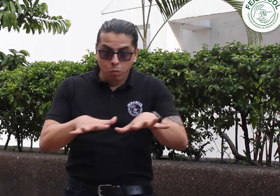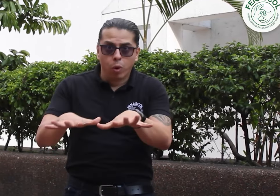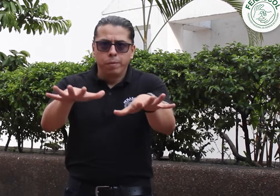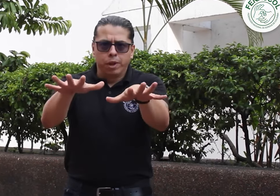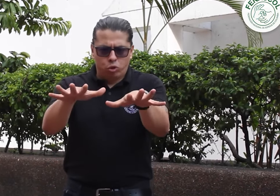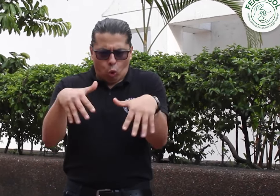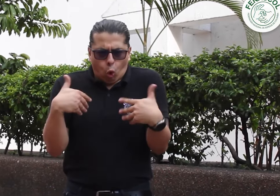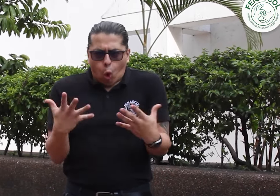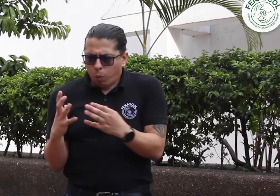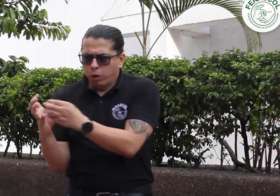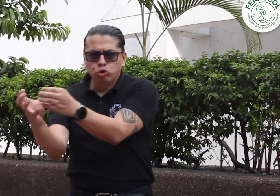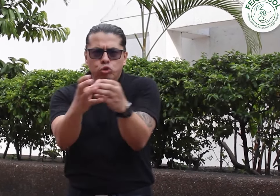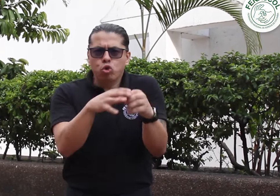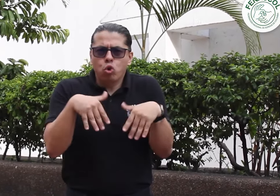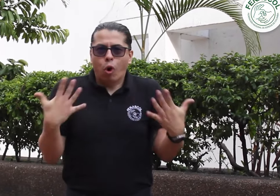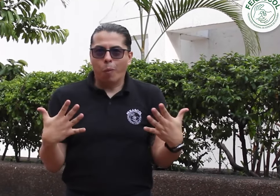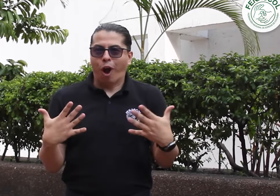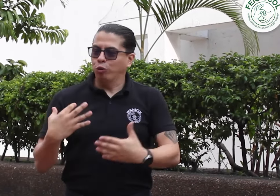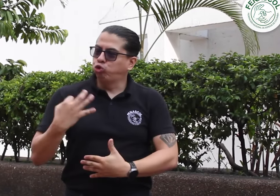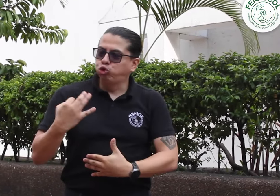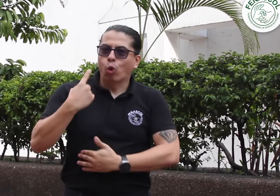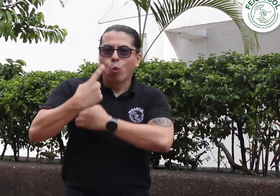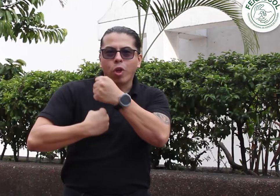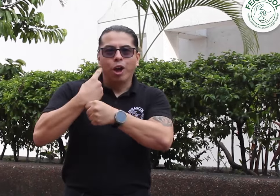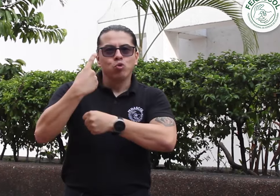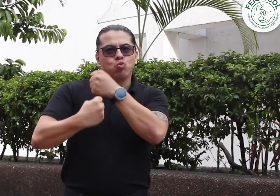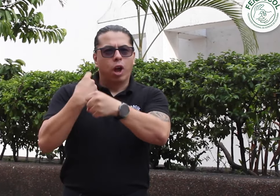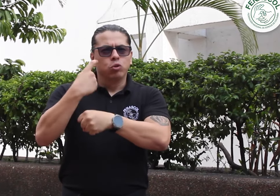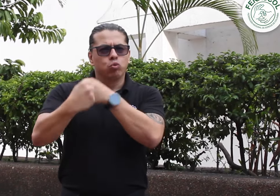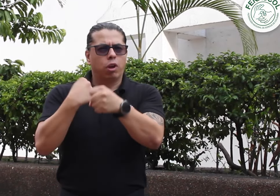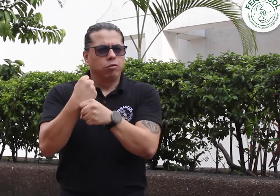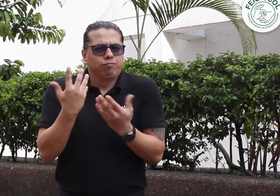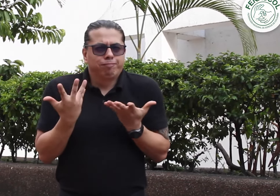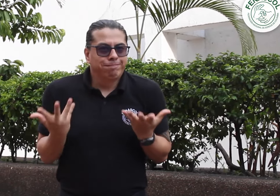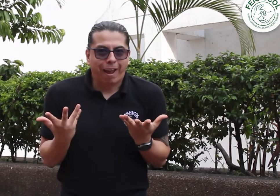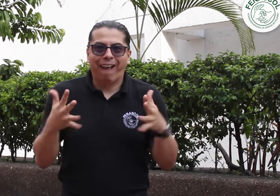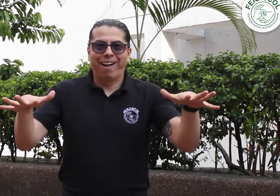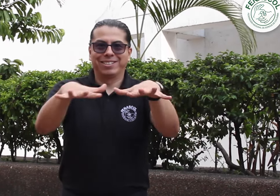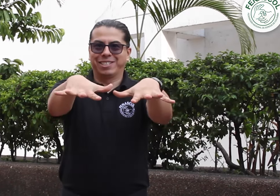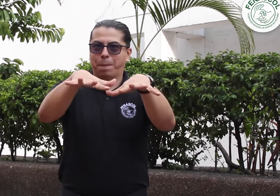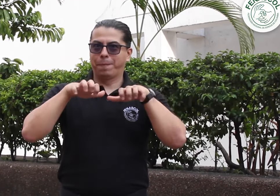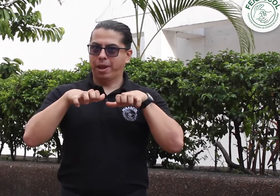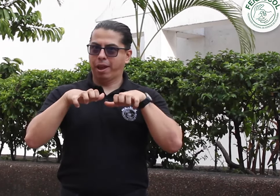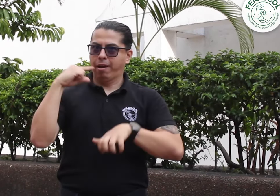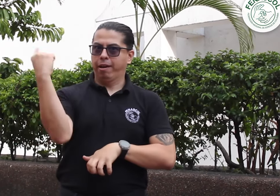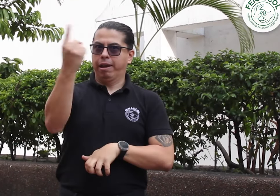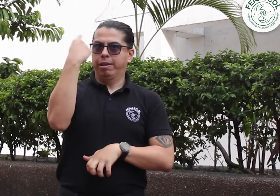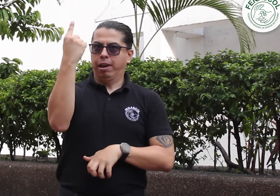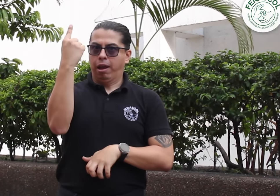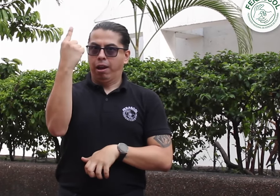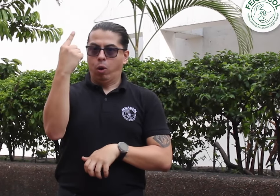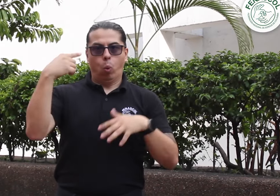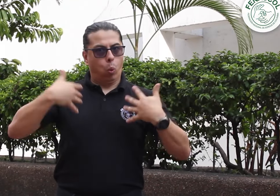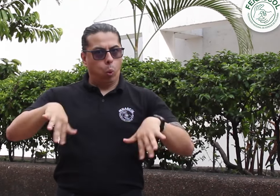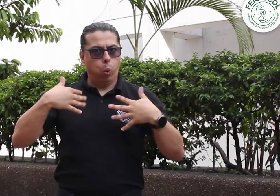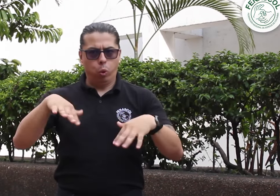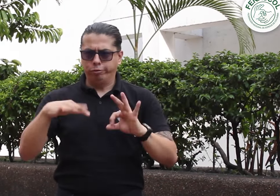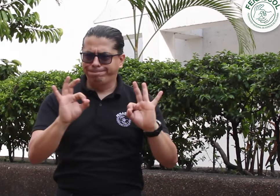FENASCOL con respecto a Movimiento Asociativo año tras año organiza la Asamblea General convocando y reuniendo delegados de las distintas